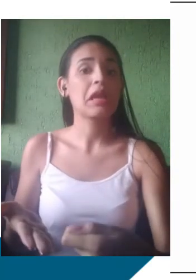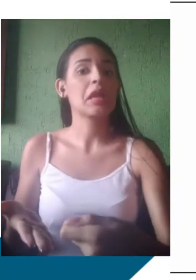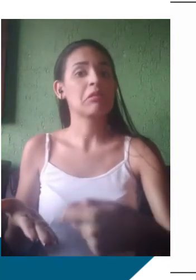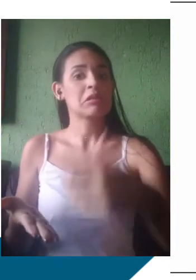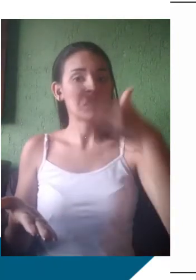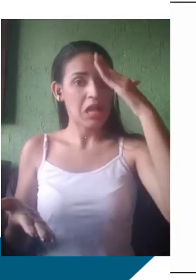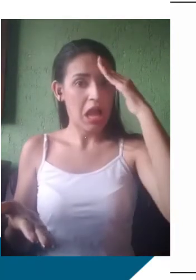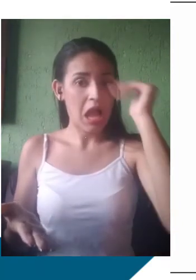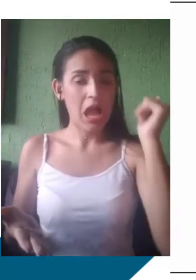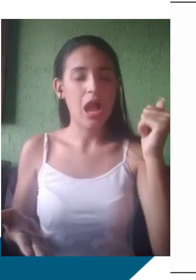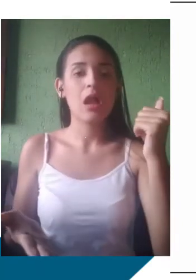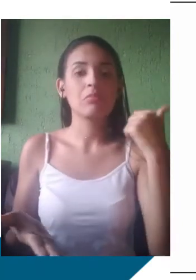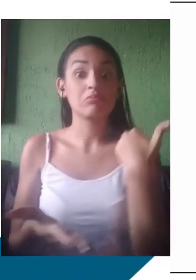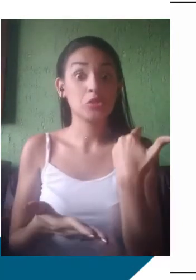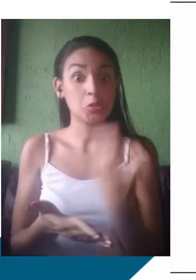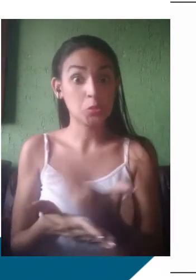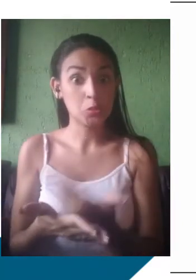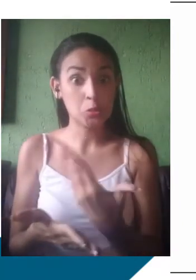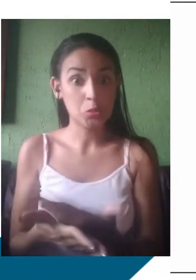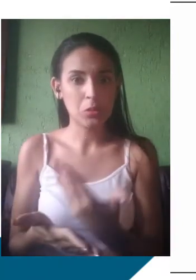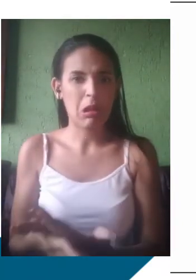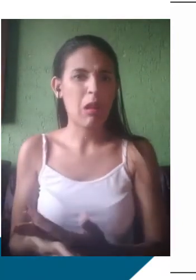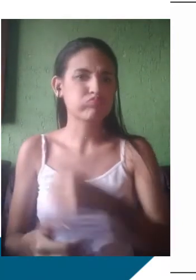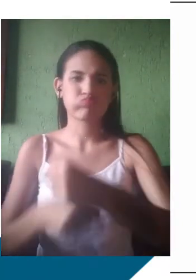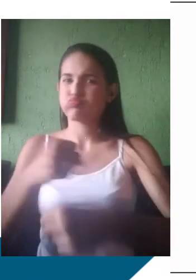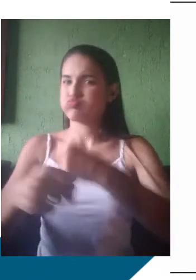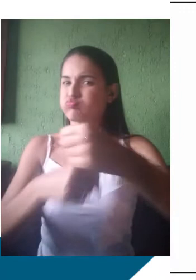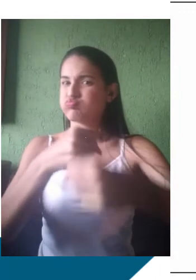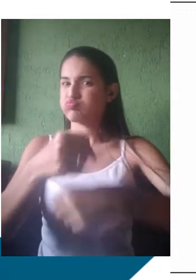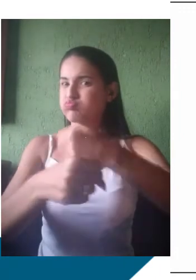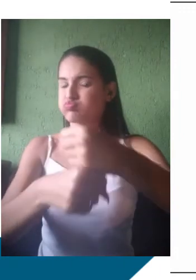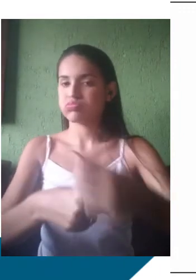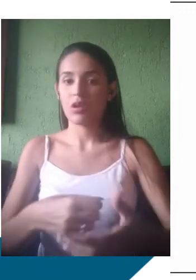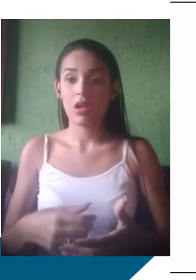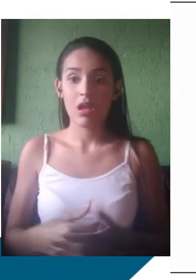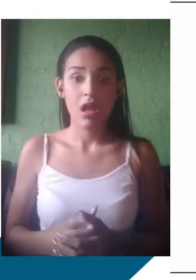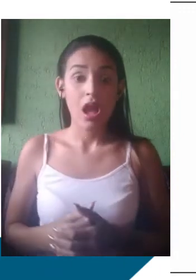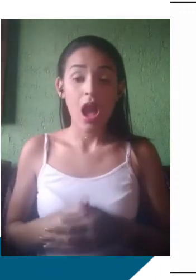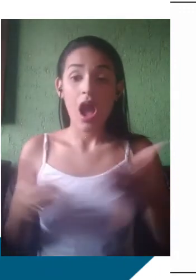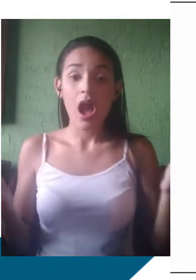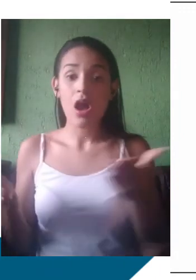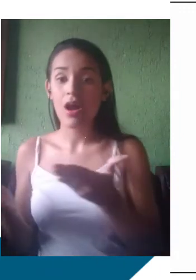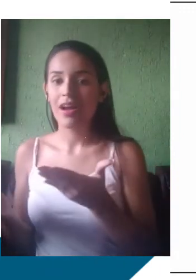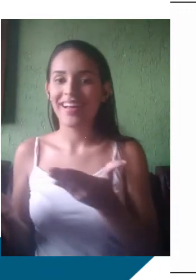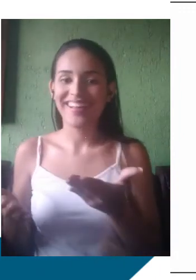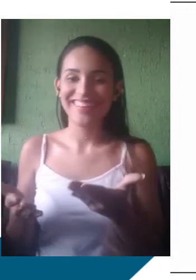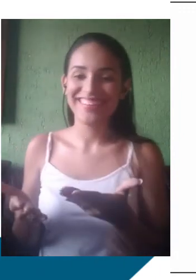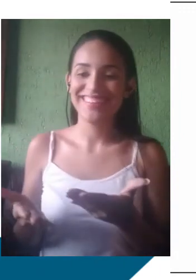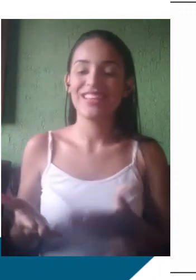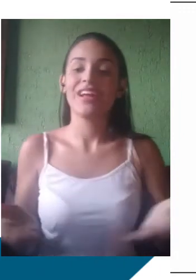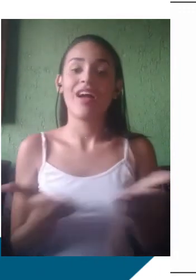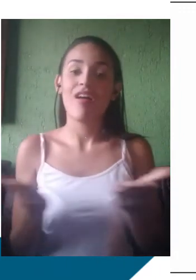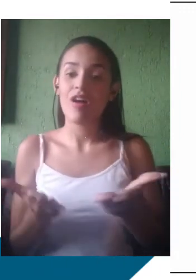sociedade. Já a norma padrão está vinculada a uma língua modelo. A norma padrão brasileira surgiu no século